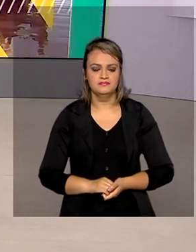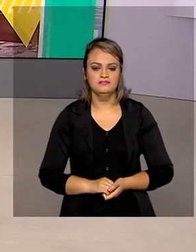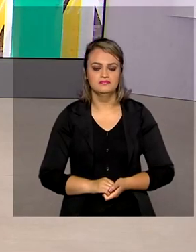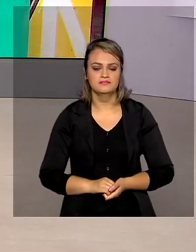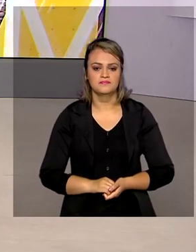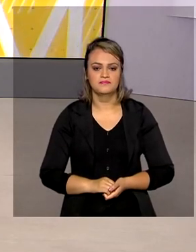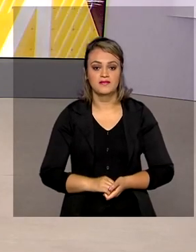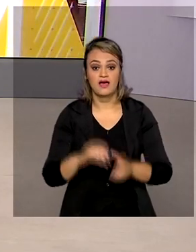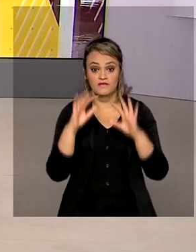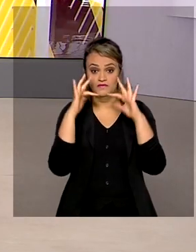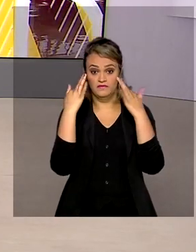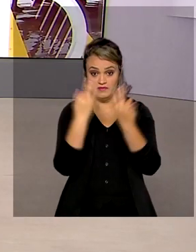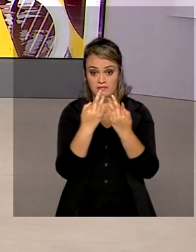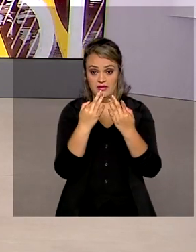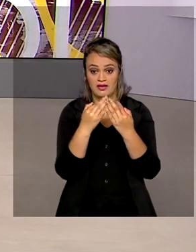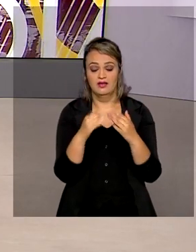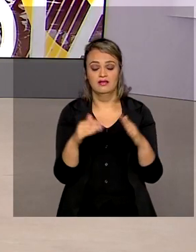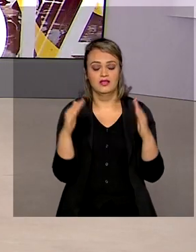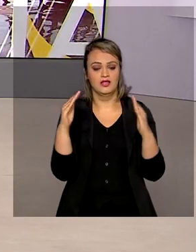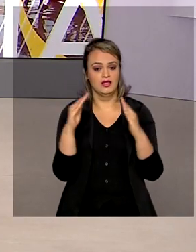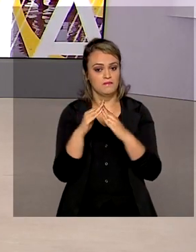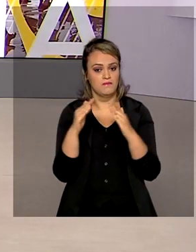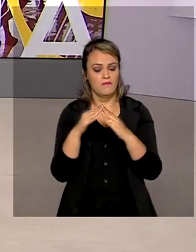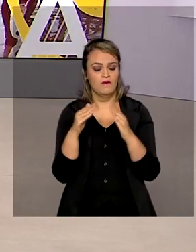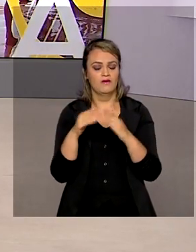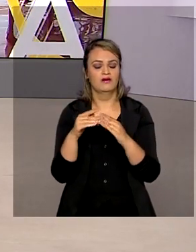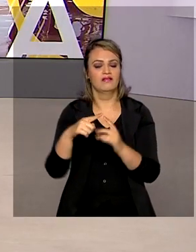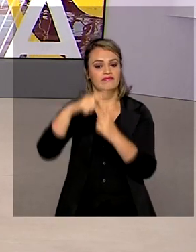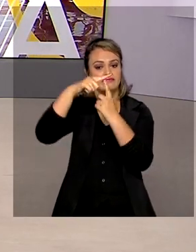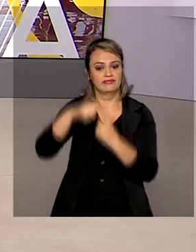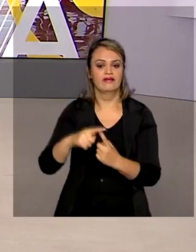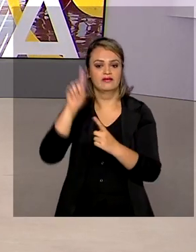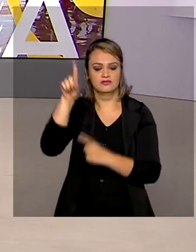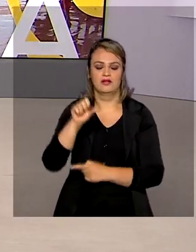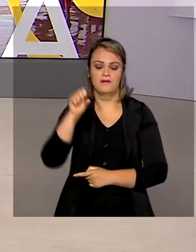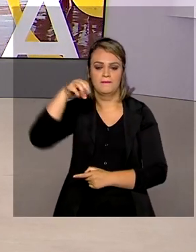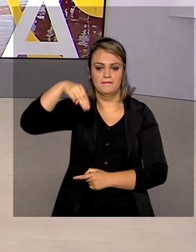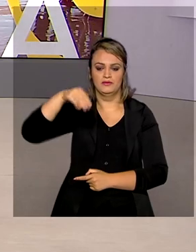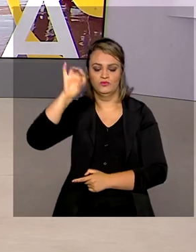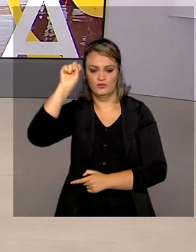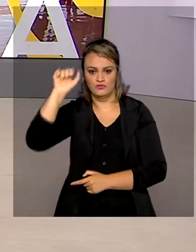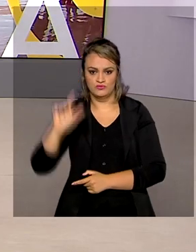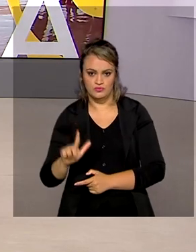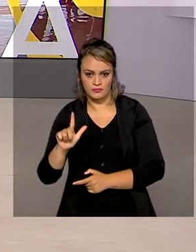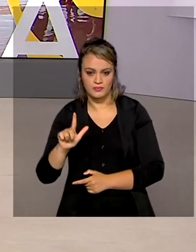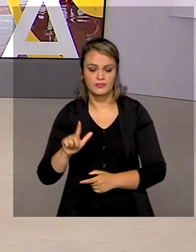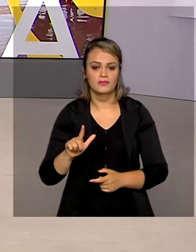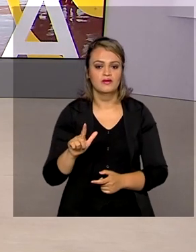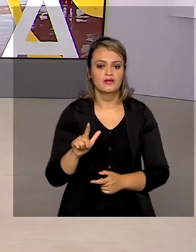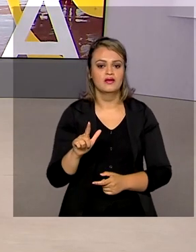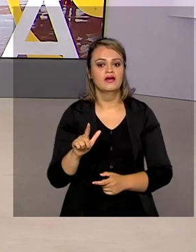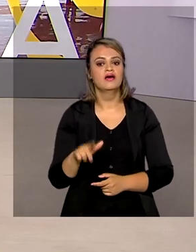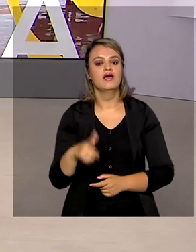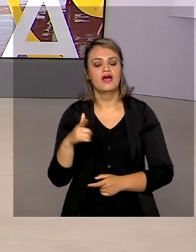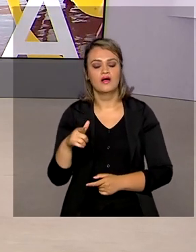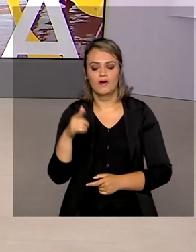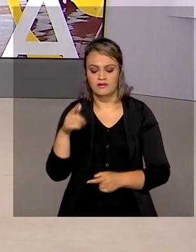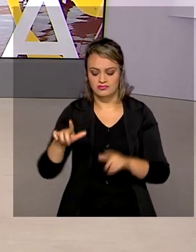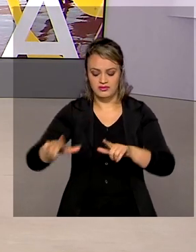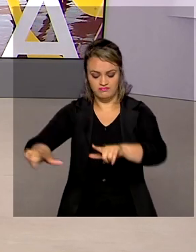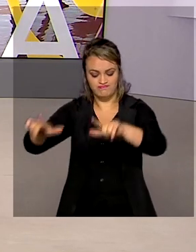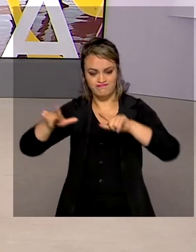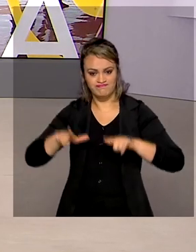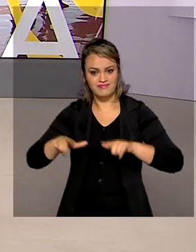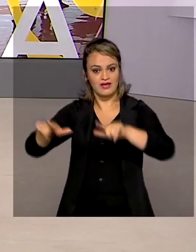Famílias do assentamento Santa Mônica no município de Terenes, no Mato Grosso do Sul, Terenos, no Mato Grosso do Sul, receberam títulos